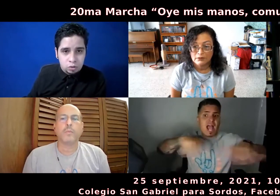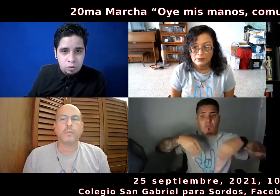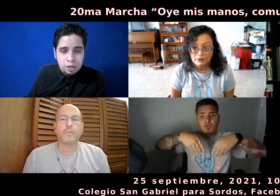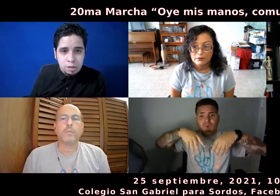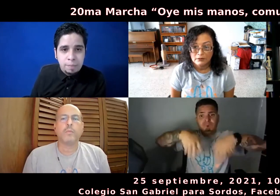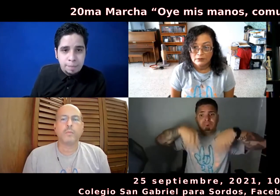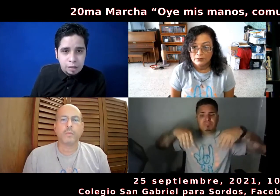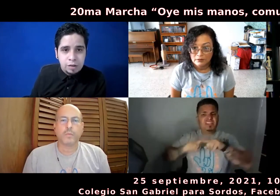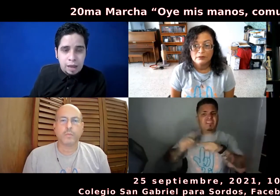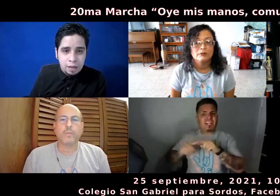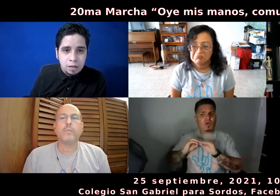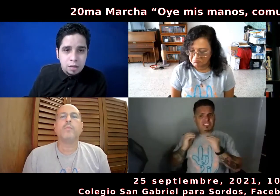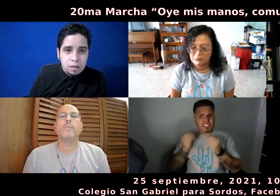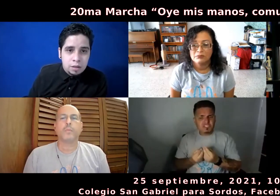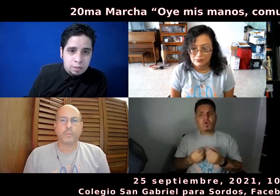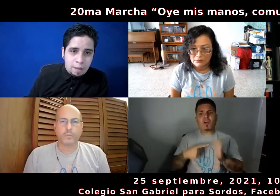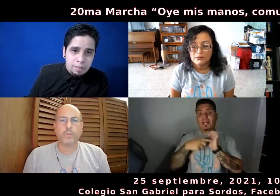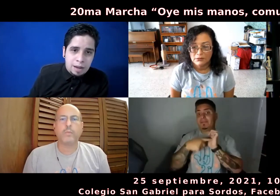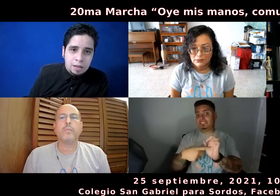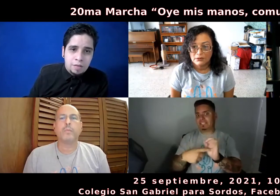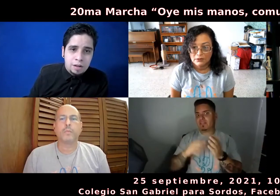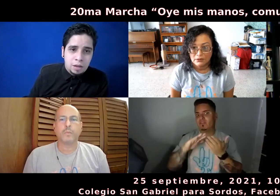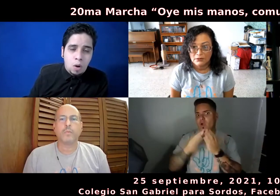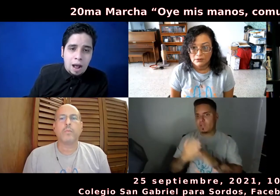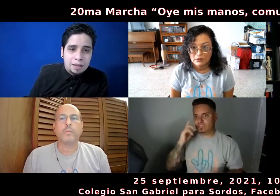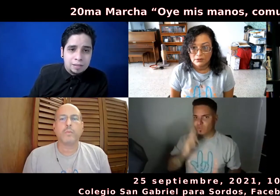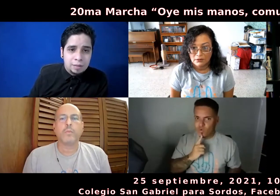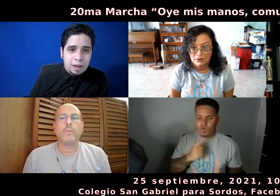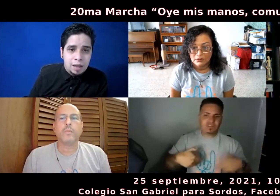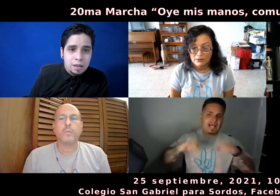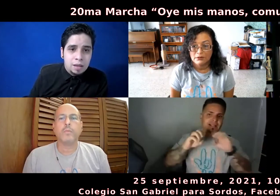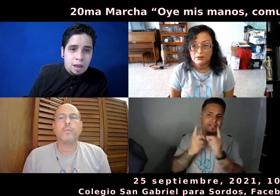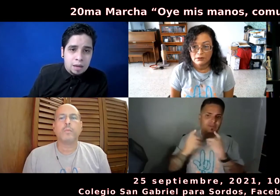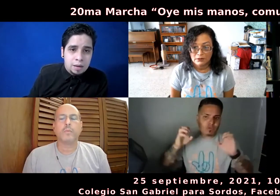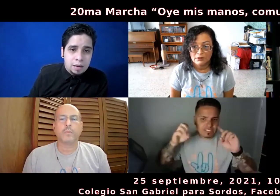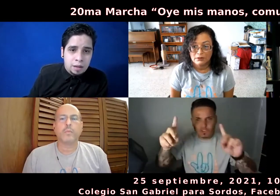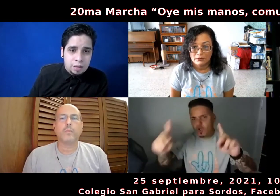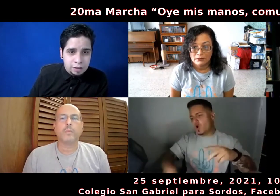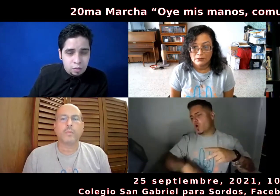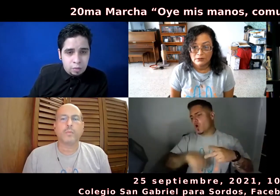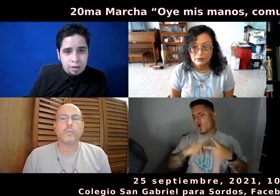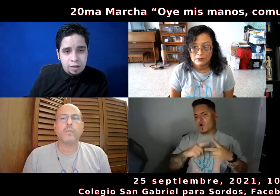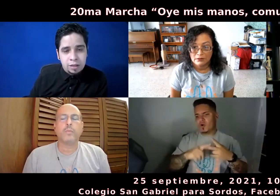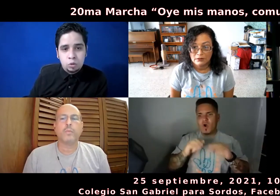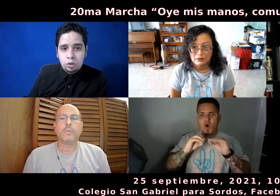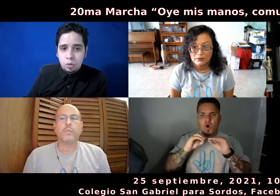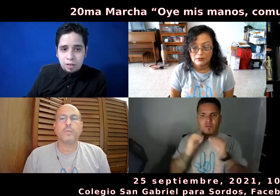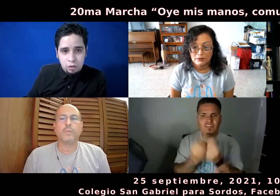esto es una actividad bien planificada, y va a haber, ¿verdad? Hay diferentes oasis, ¿verdad? Hay diferentes institutos de educación,